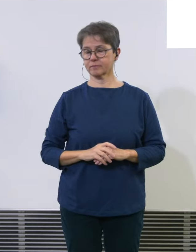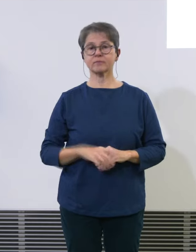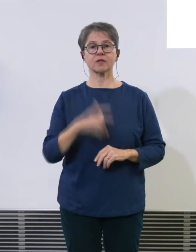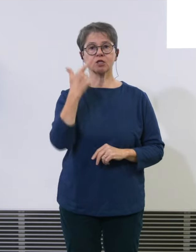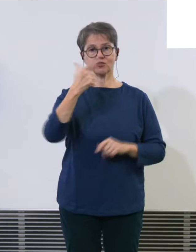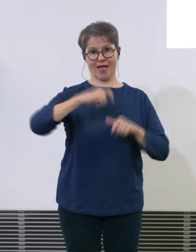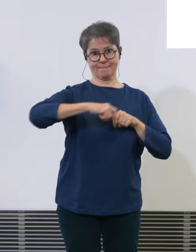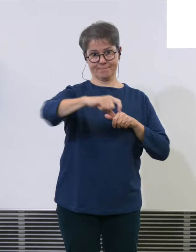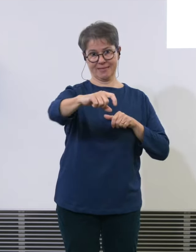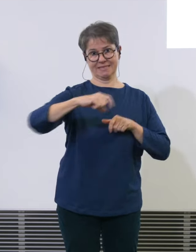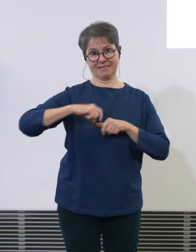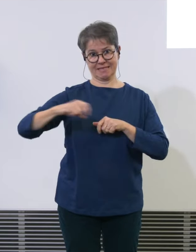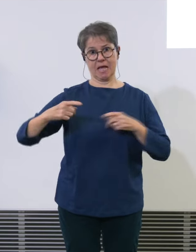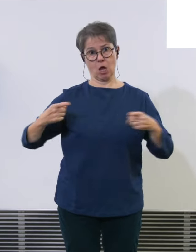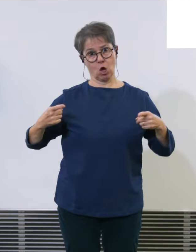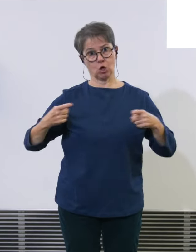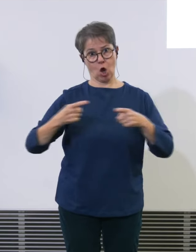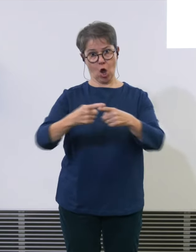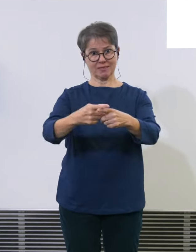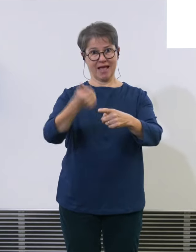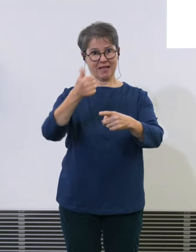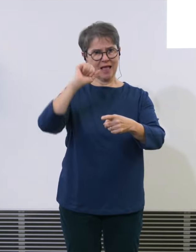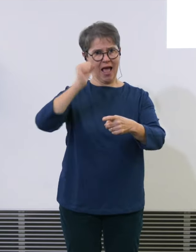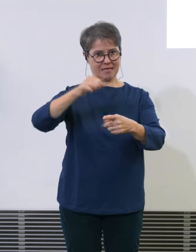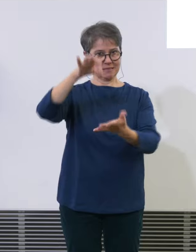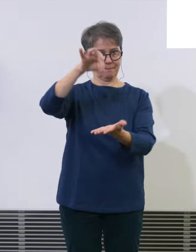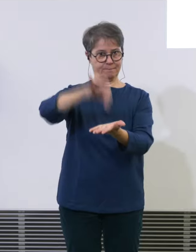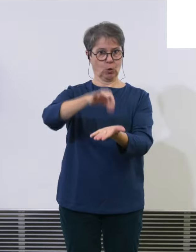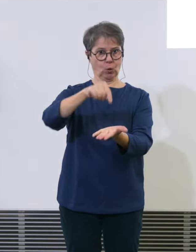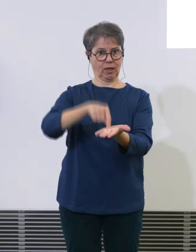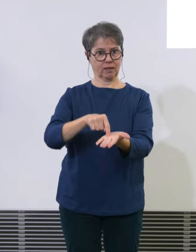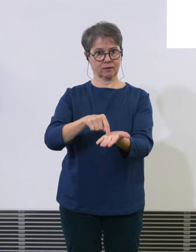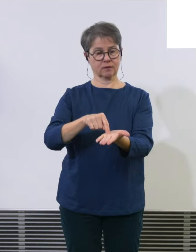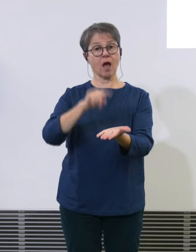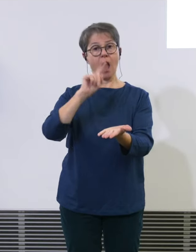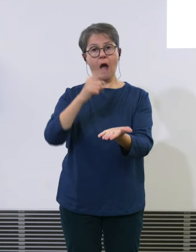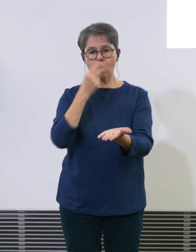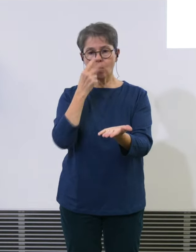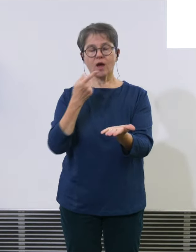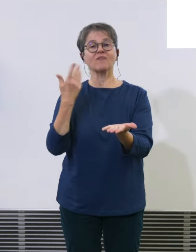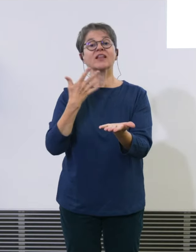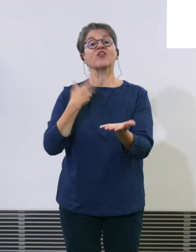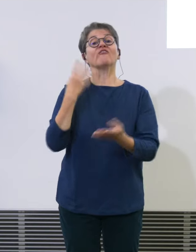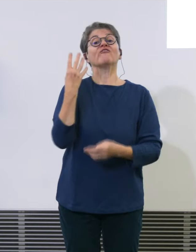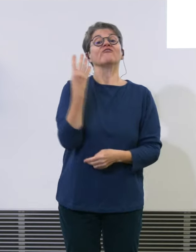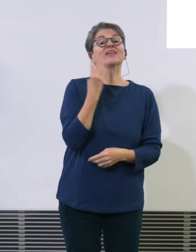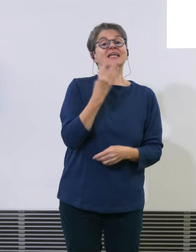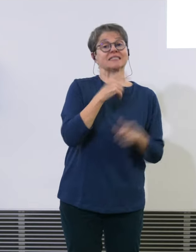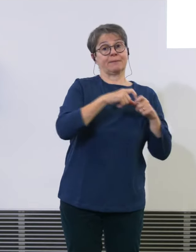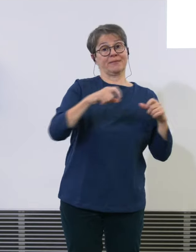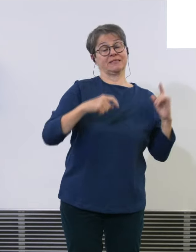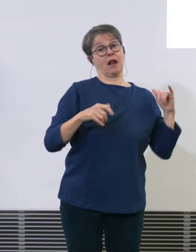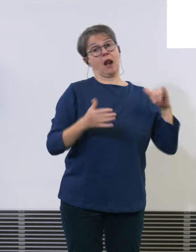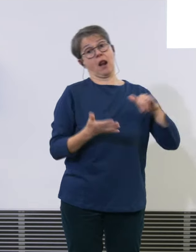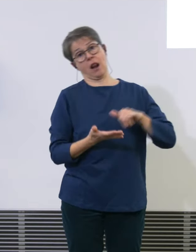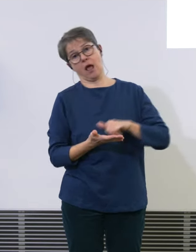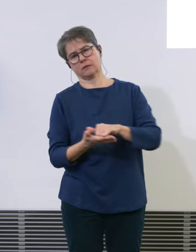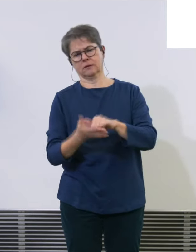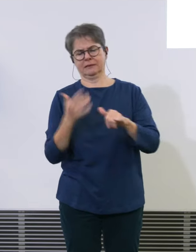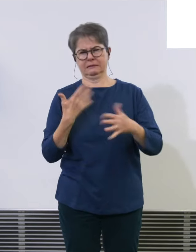kreizen, in der Mitte hier an diesem Hotspot. Aber auch, wenn man auf dem 14 landet, zum Beispiel, jetzt bin ich am Fangenor, auf dem 14